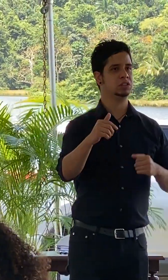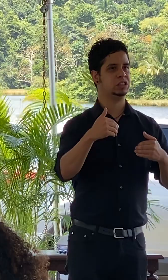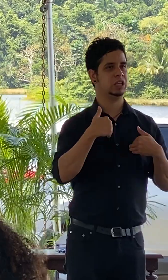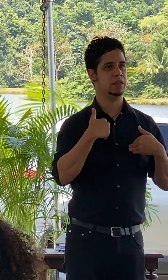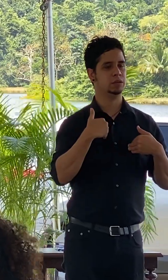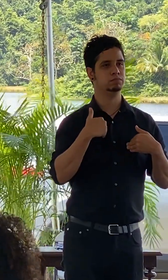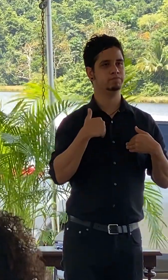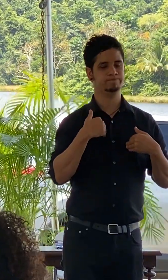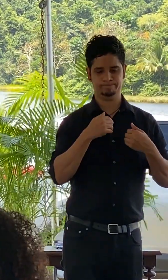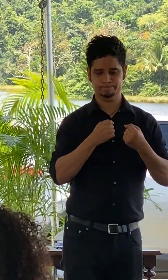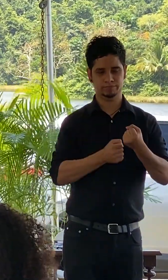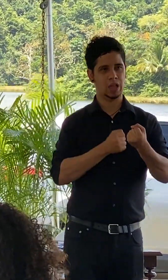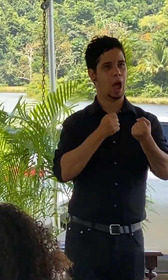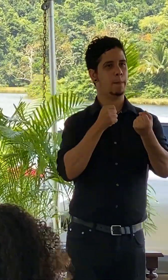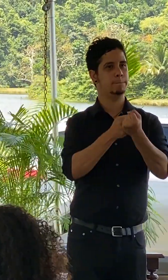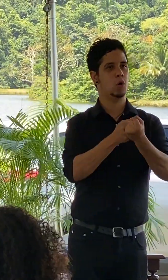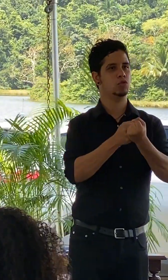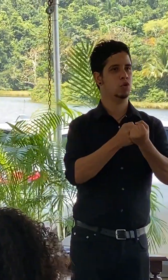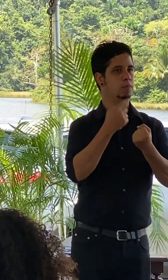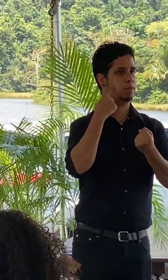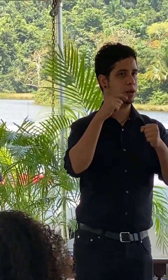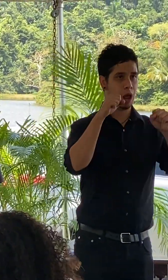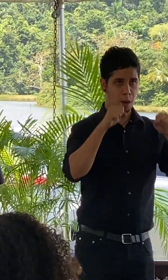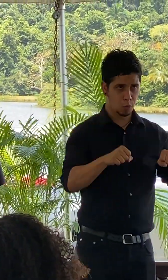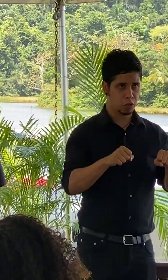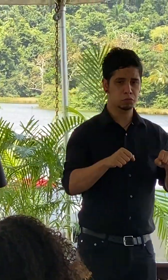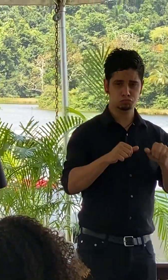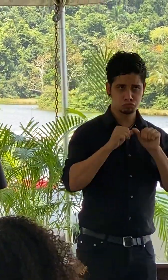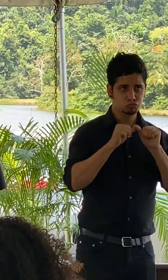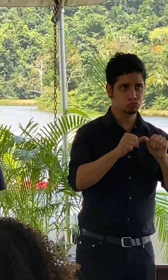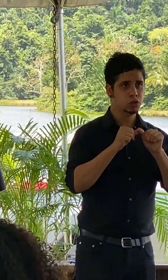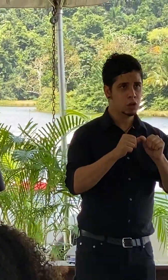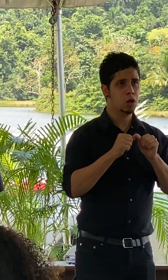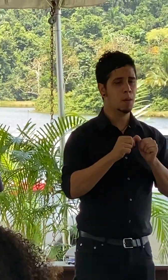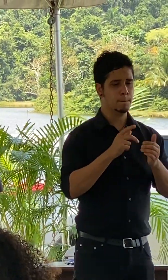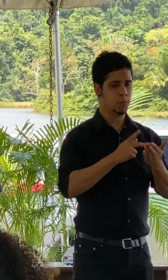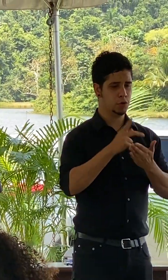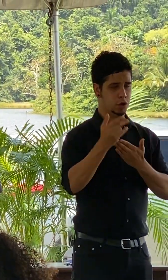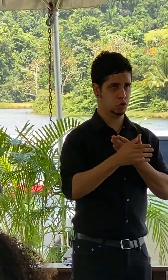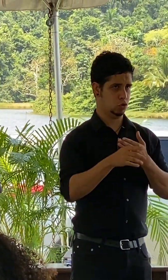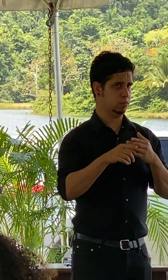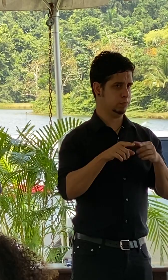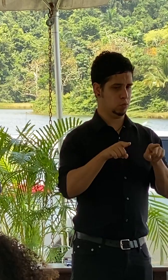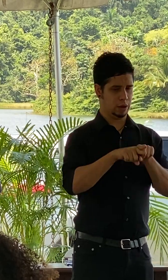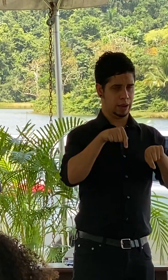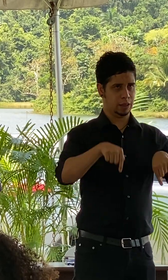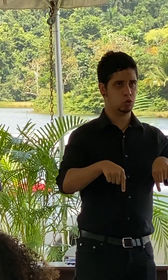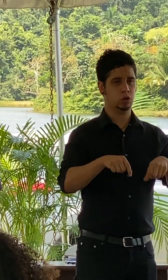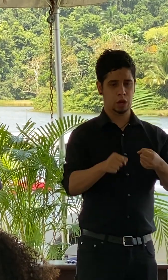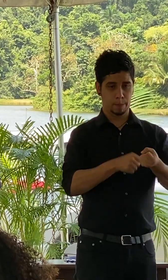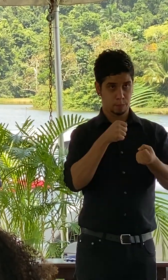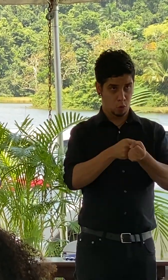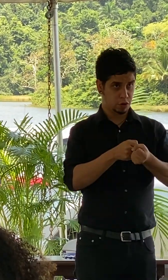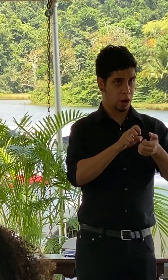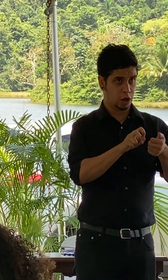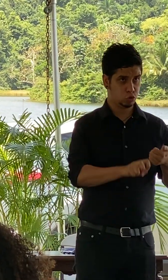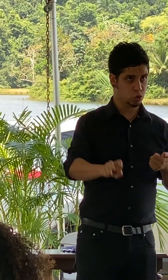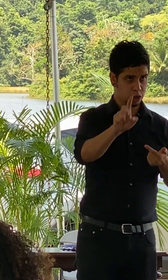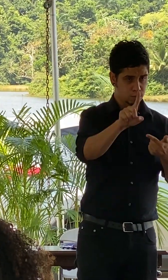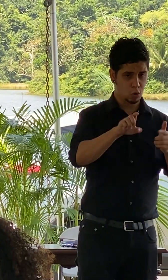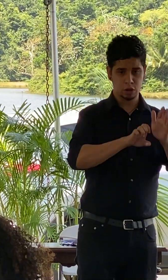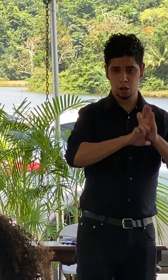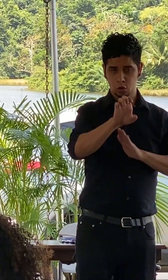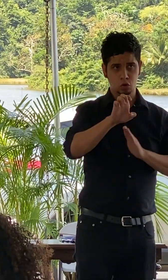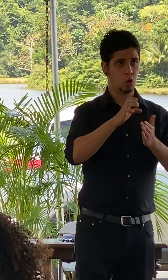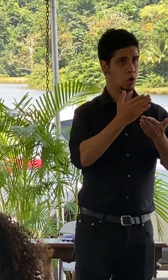aliados para poder seguir desarrollando y fomentando proyectos como estos que fomentan el turismo el desarrollo